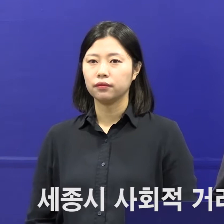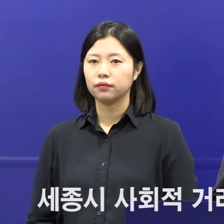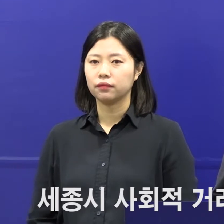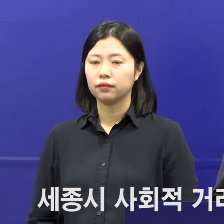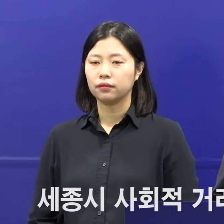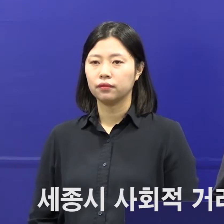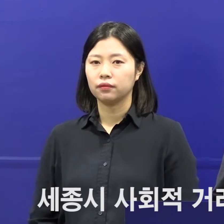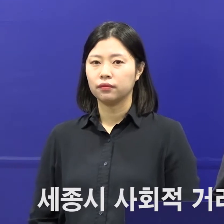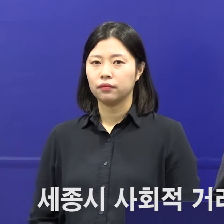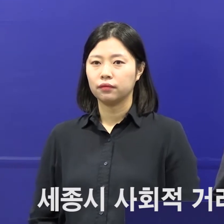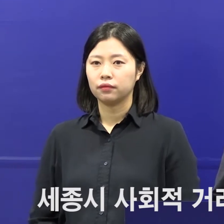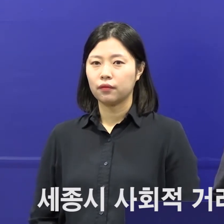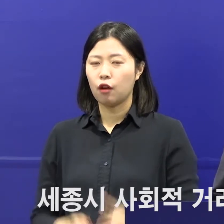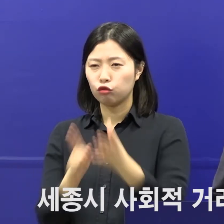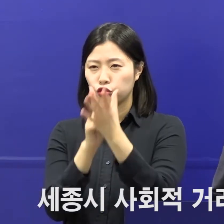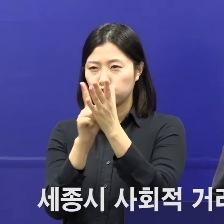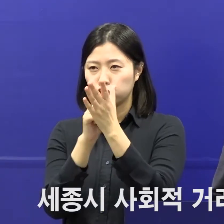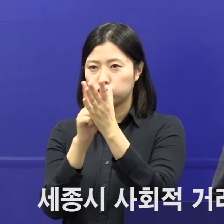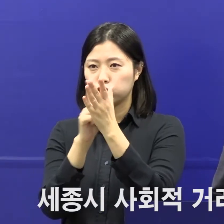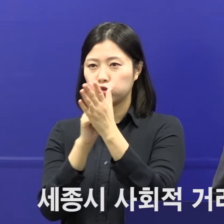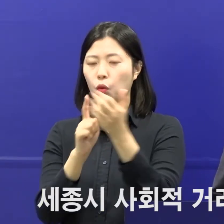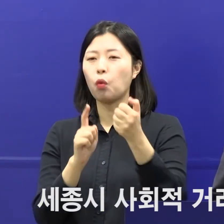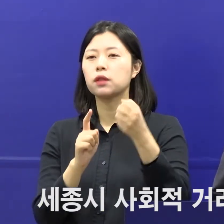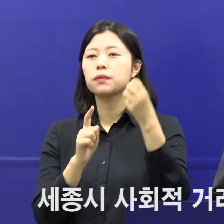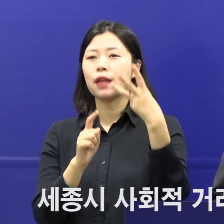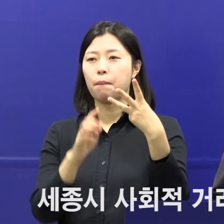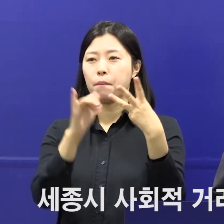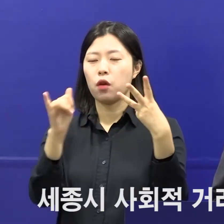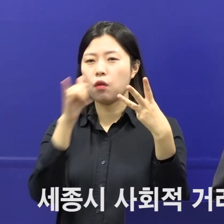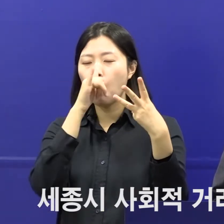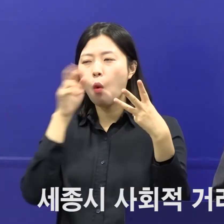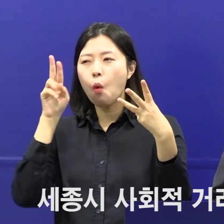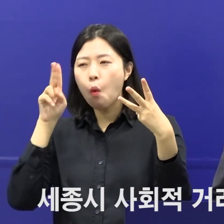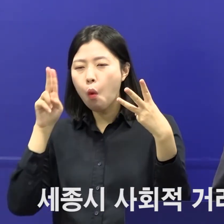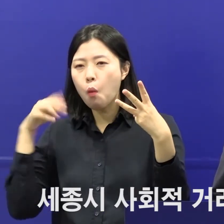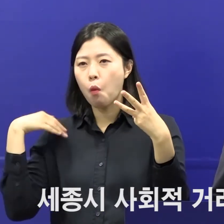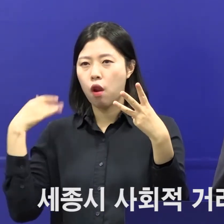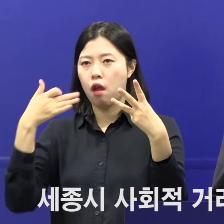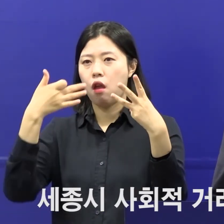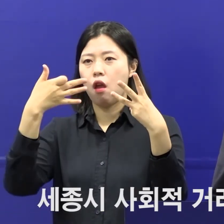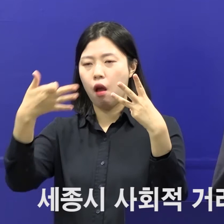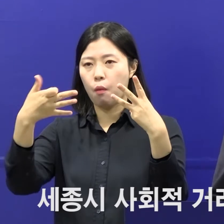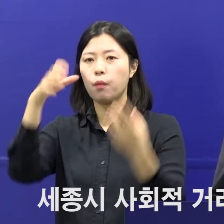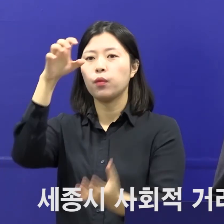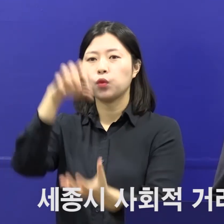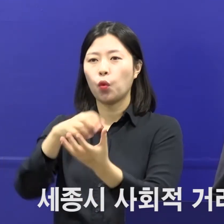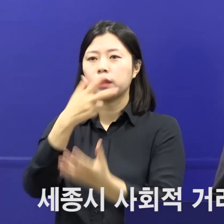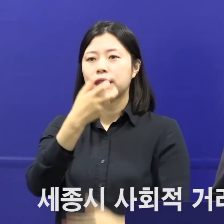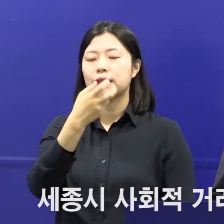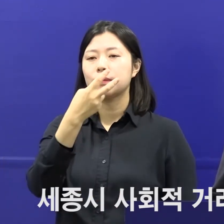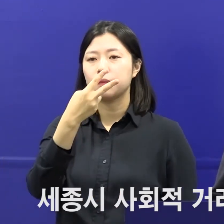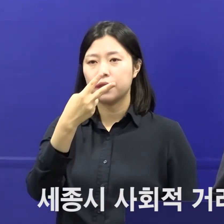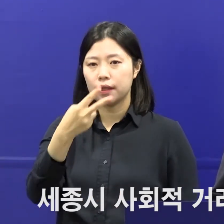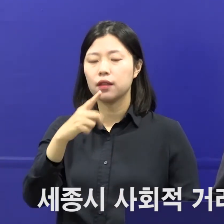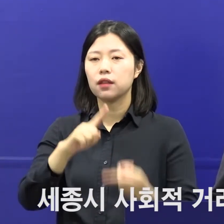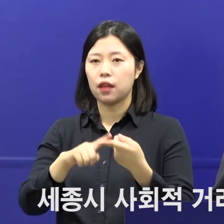따라서 접촉자 53명과 또 예방적 검사자 19명 등 72명에 대해서